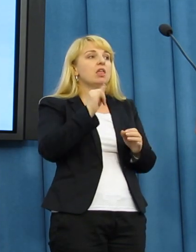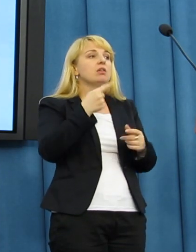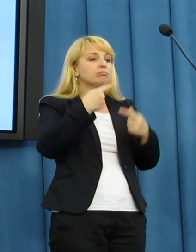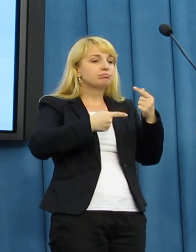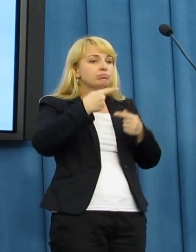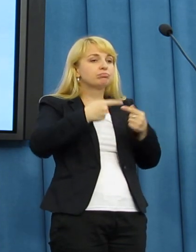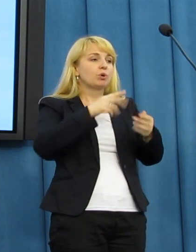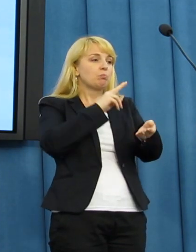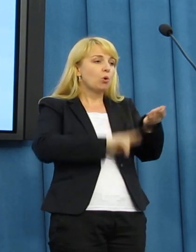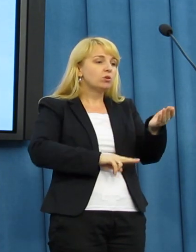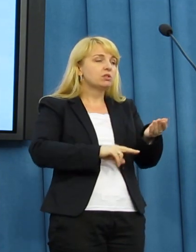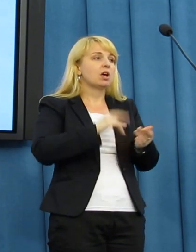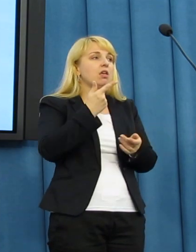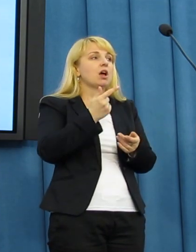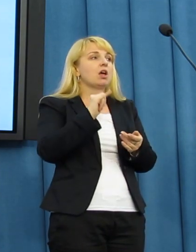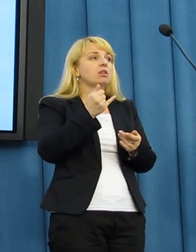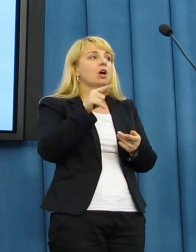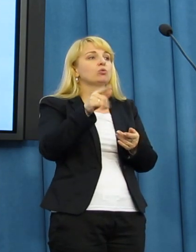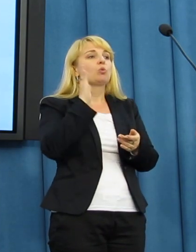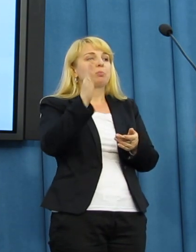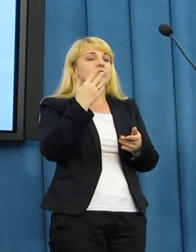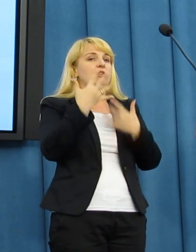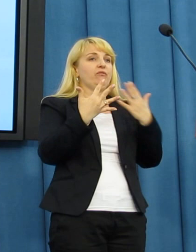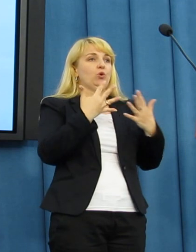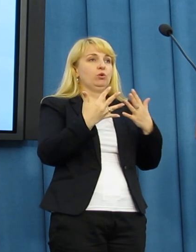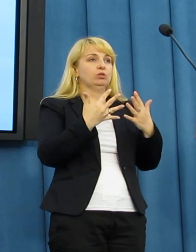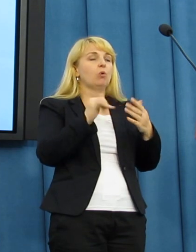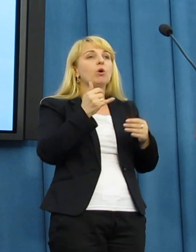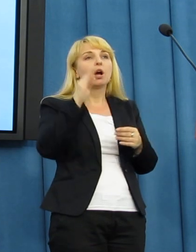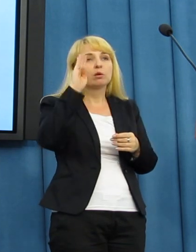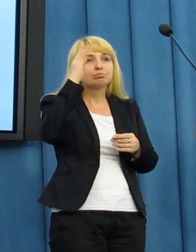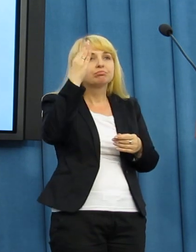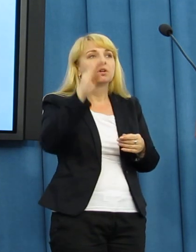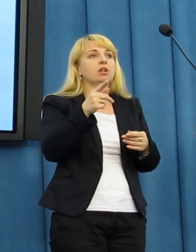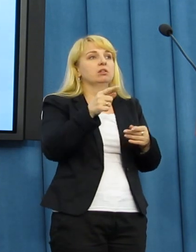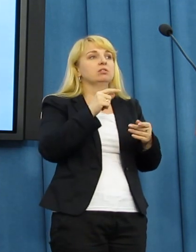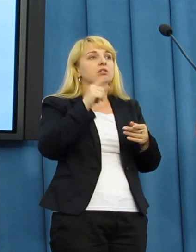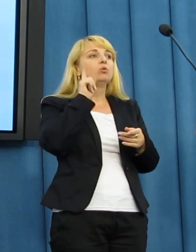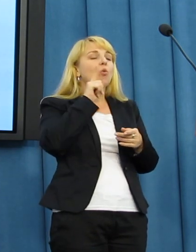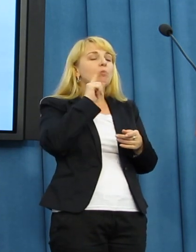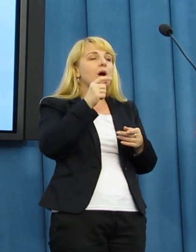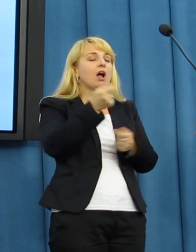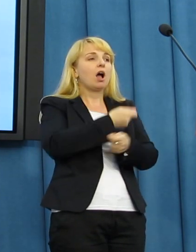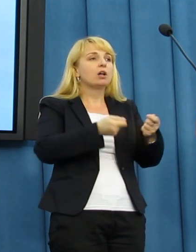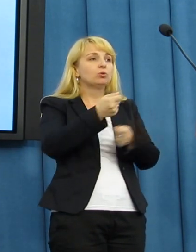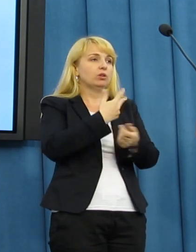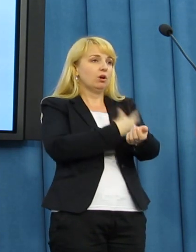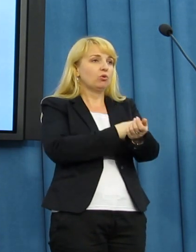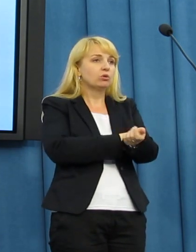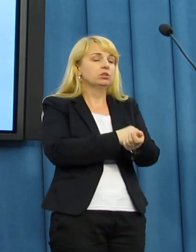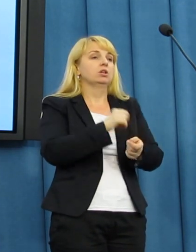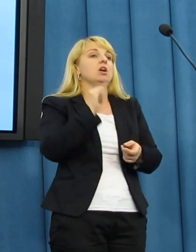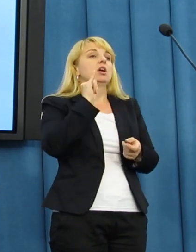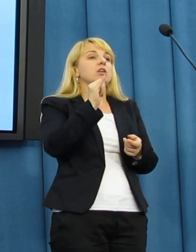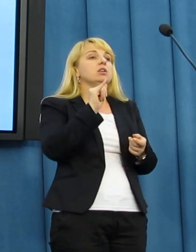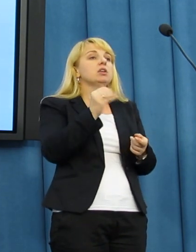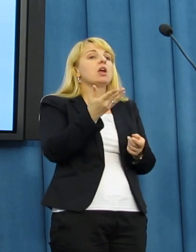szczegóły dotyczące tego, jak poznał Nakela, jak od niego kupił, ile razy od niego okupował. Na następny dzień